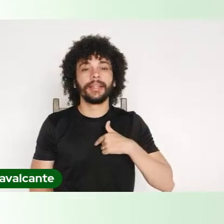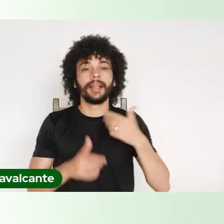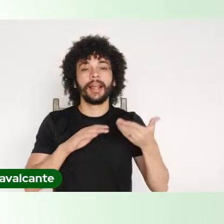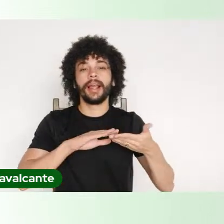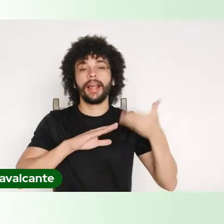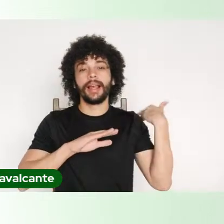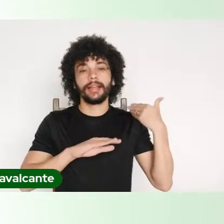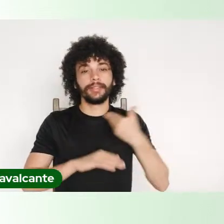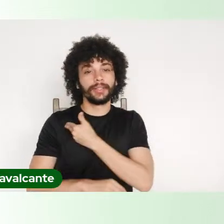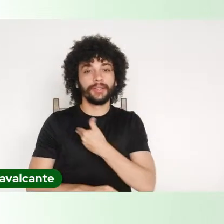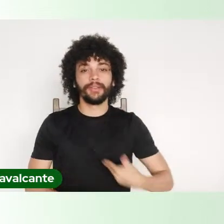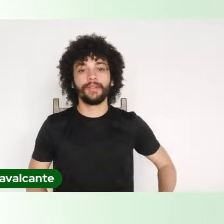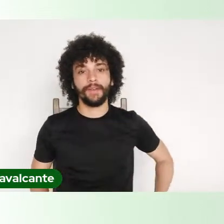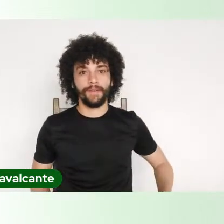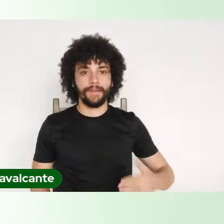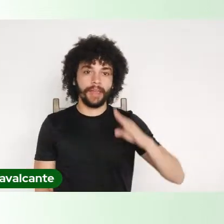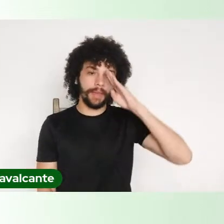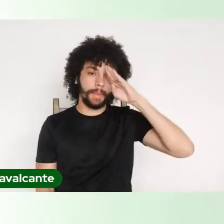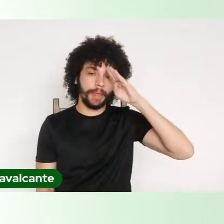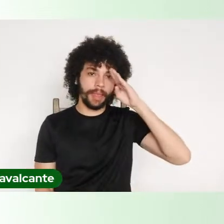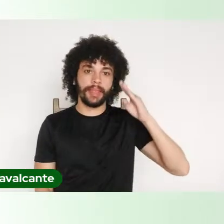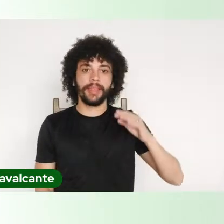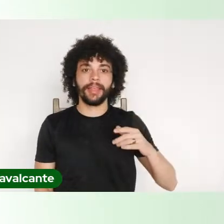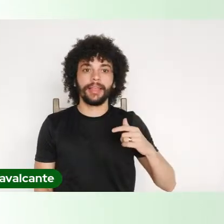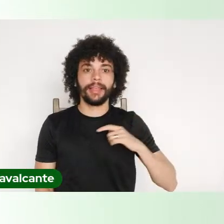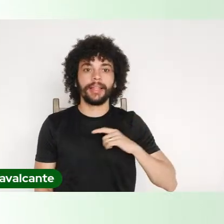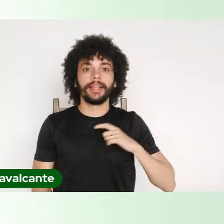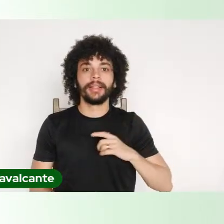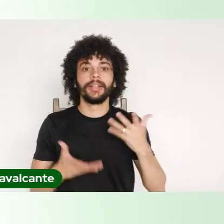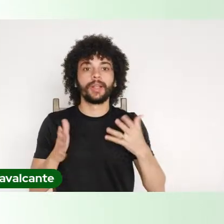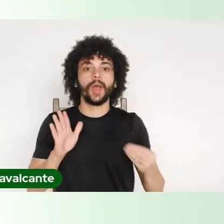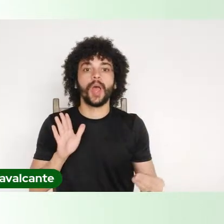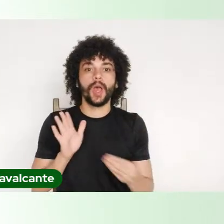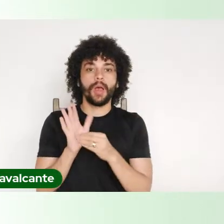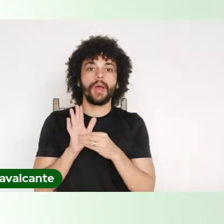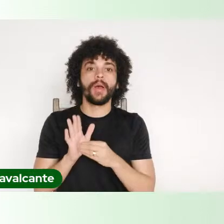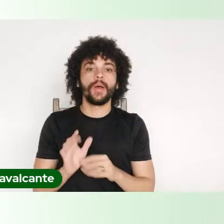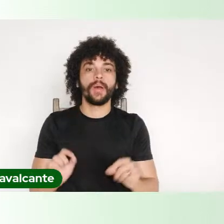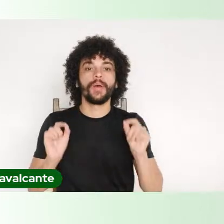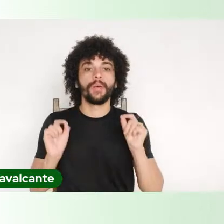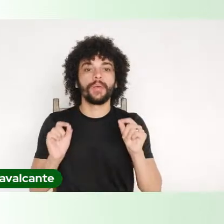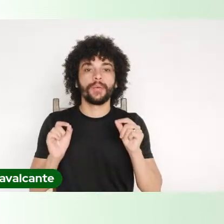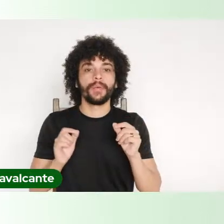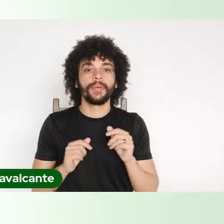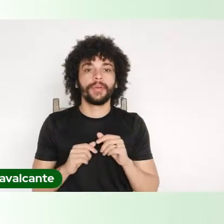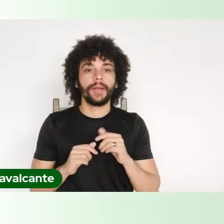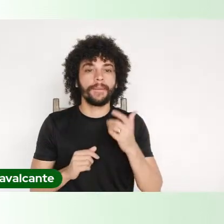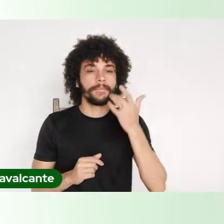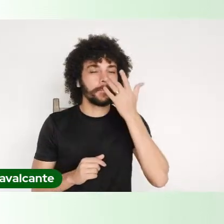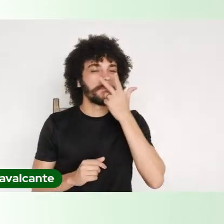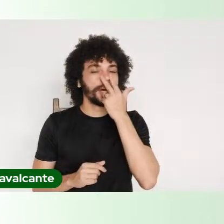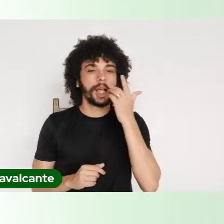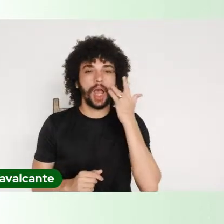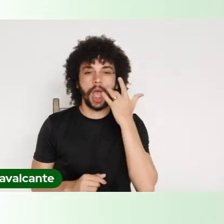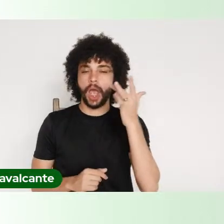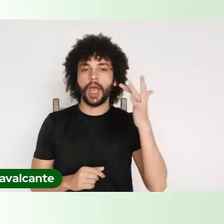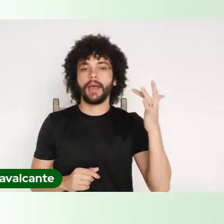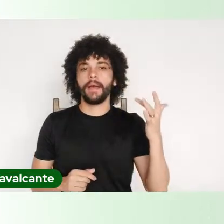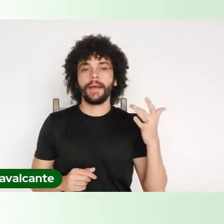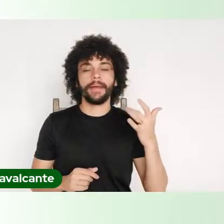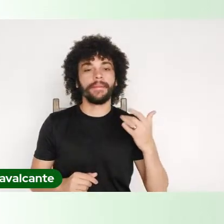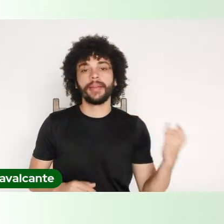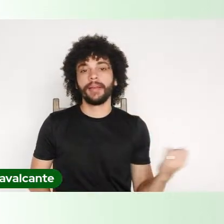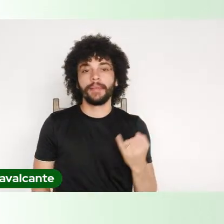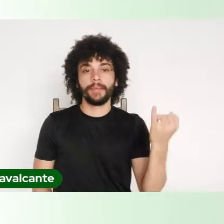militares. Mas eles colocam isso como uma joia fundamental para fazer a